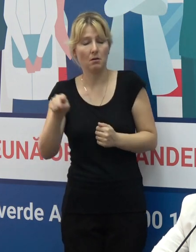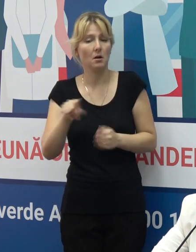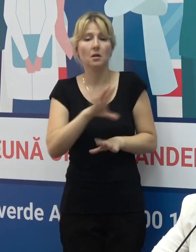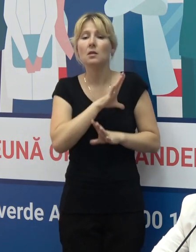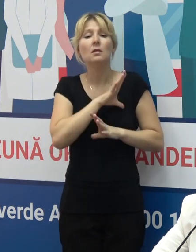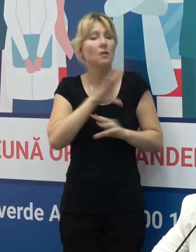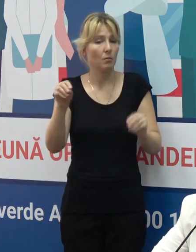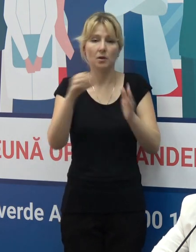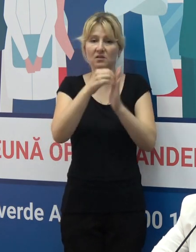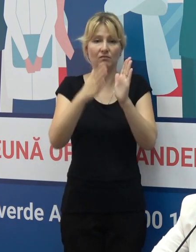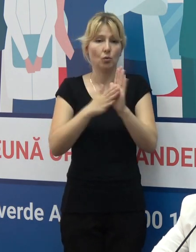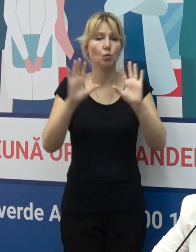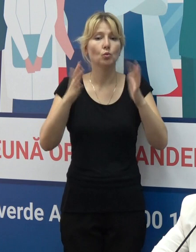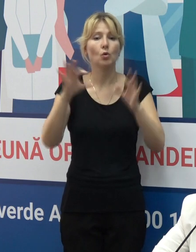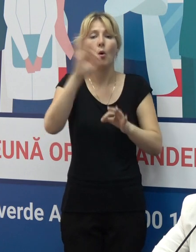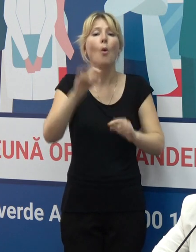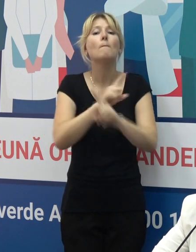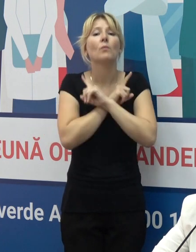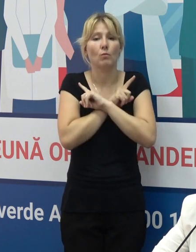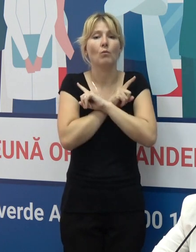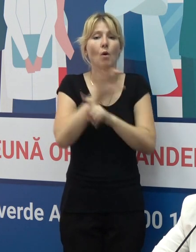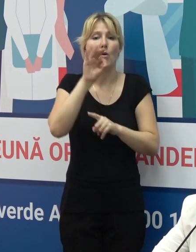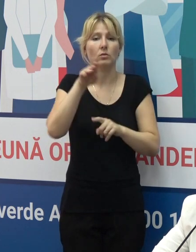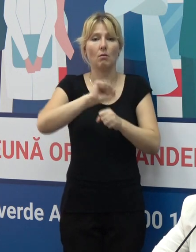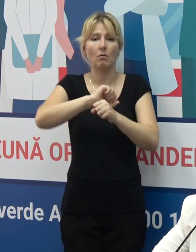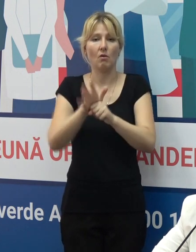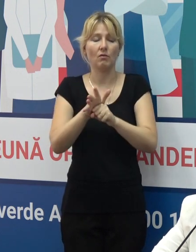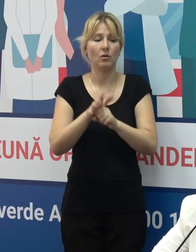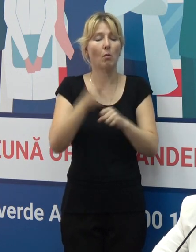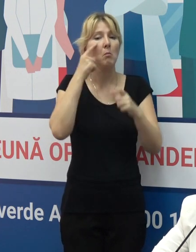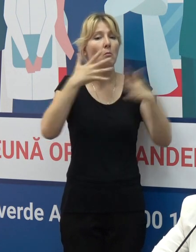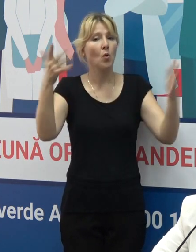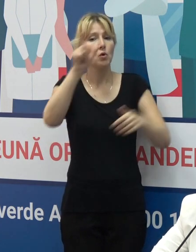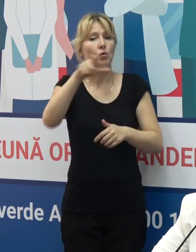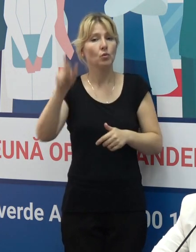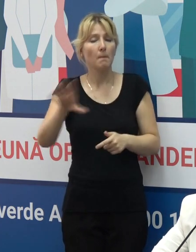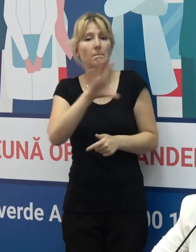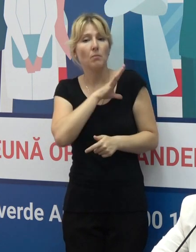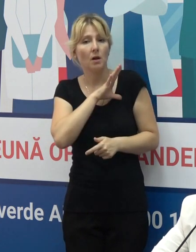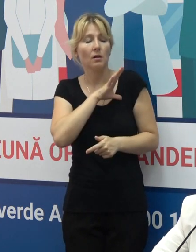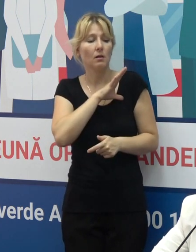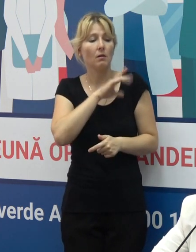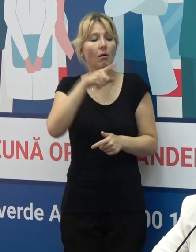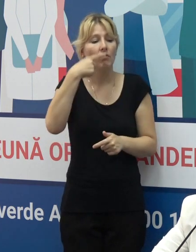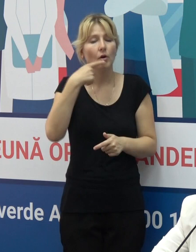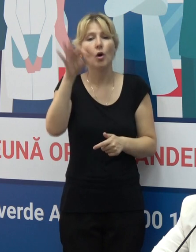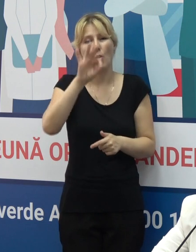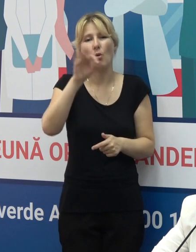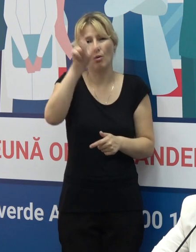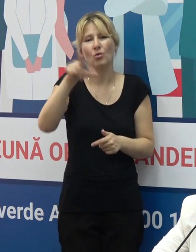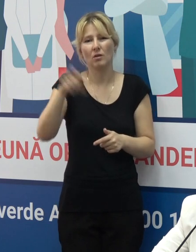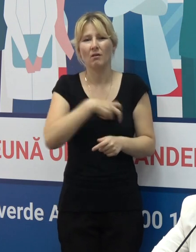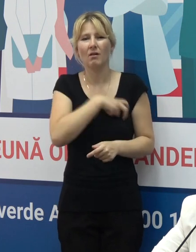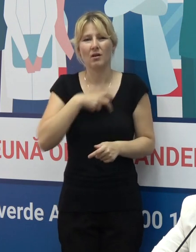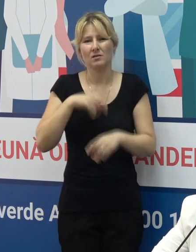fost raportate cazuri de deces de COVID-19, iar majoritatea persoanelor, vorbesc de persoanele eligibile